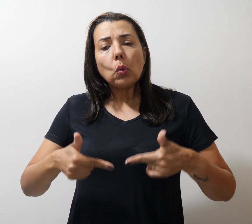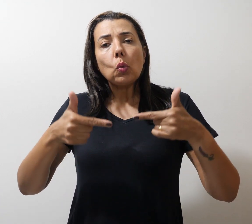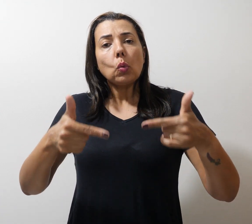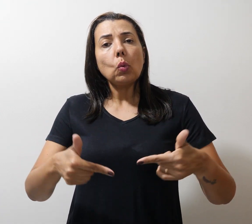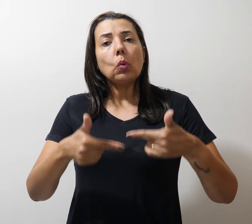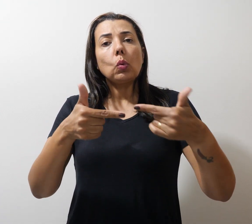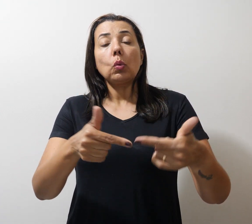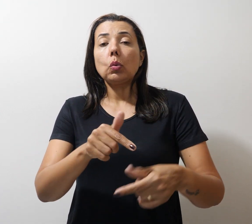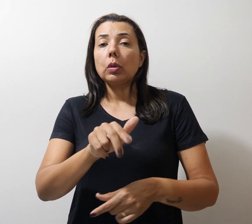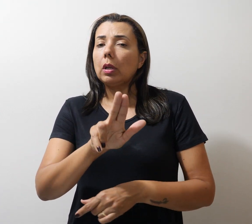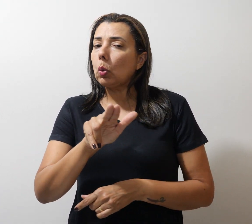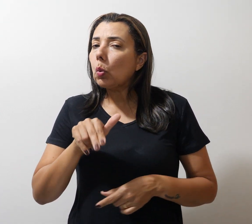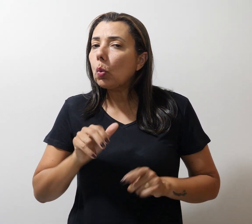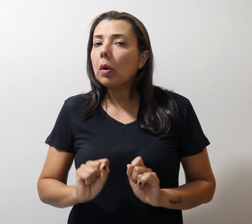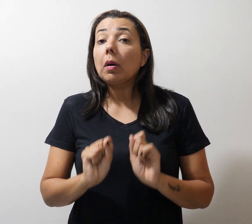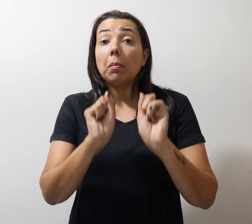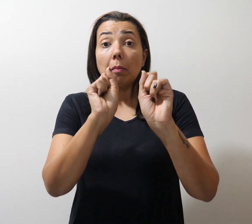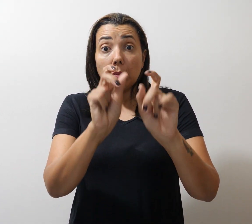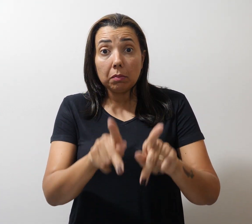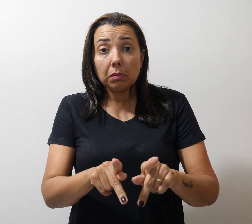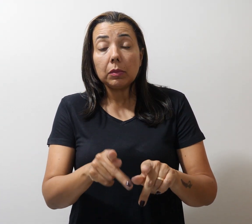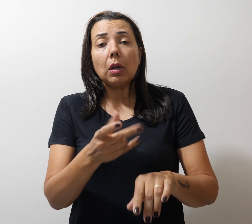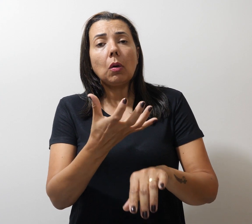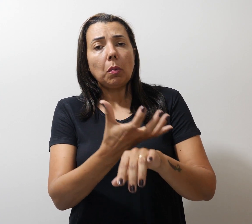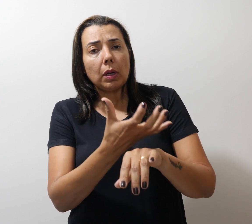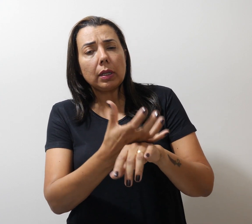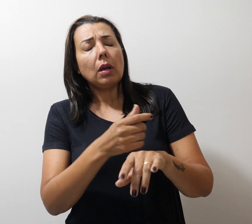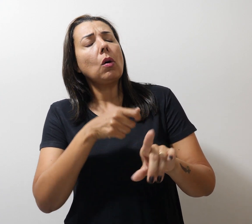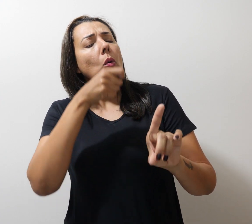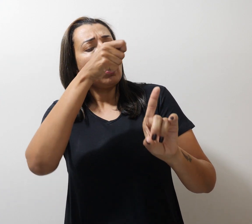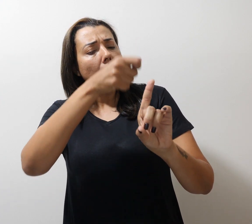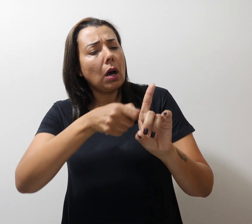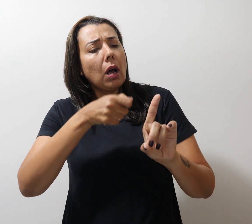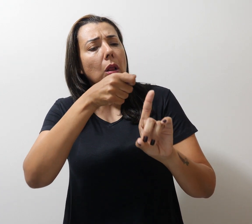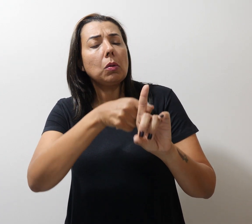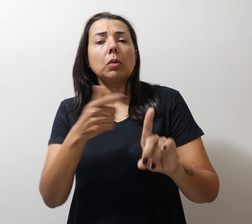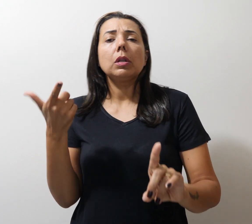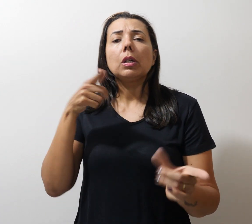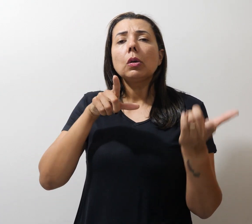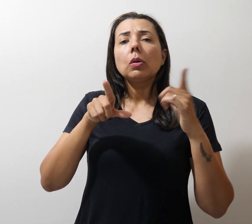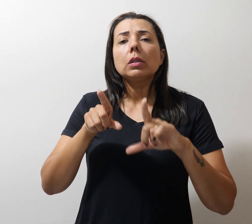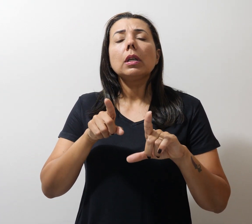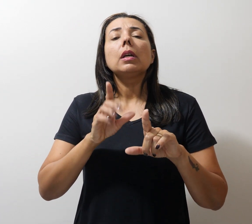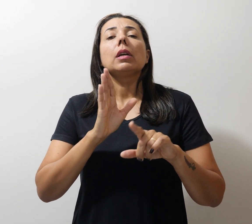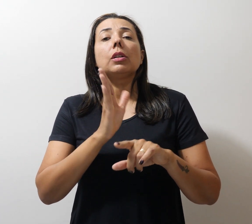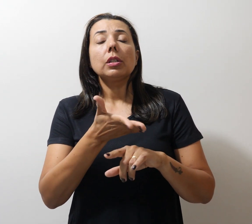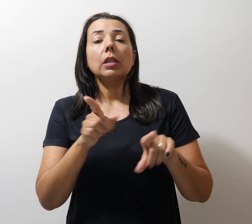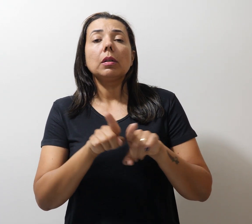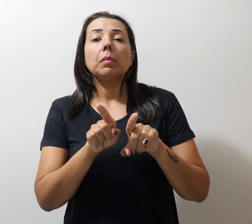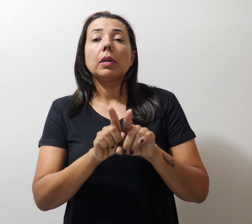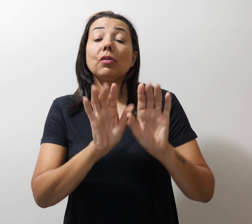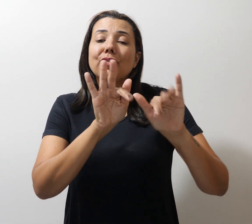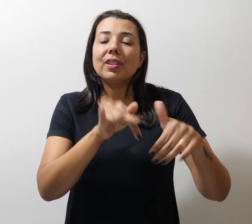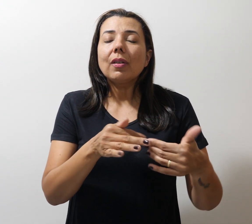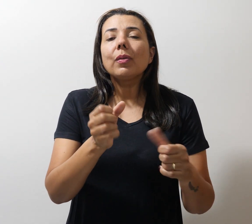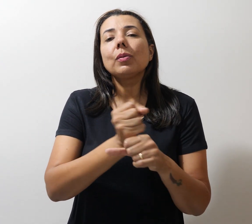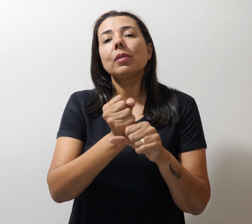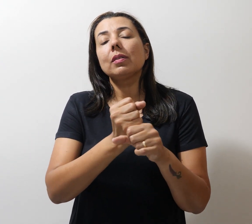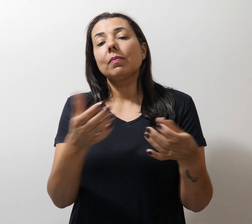aposenta. O material traz as lutas e conquistas do segmento nos últimos anos. Um